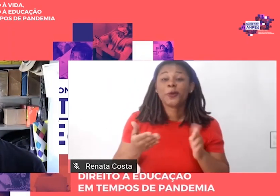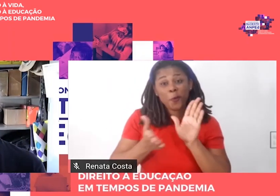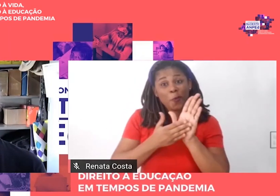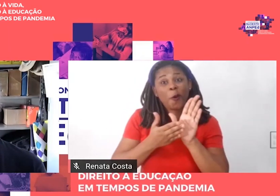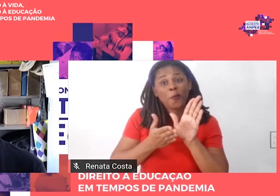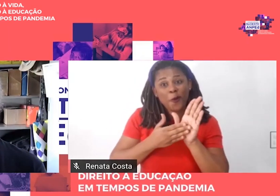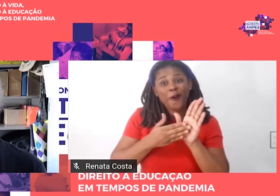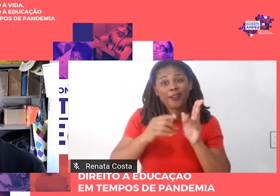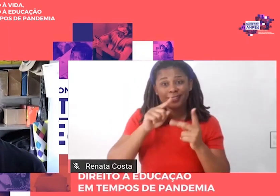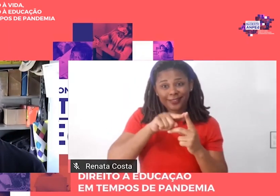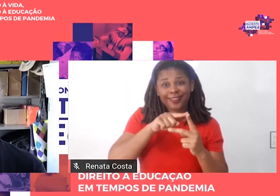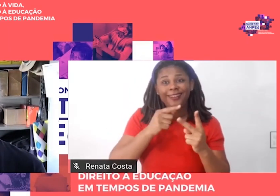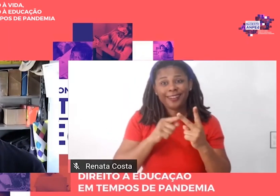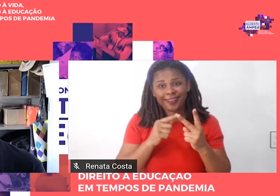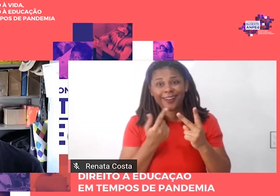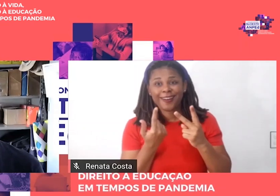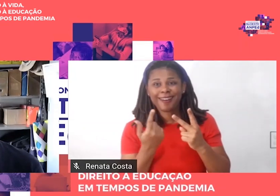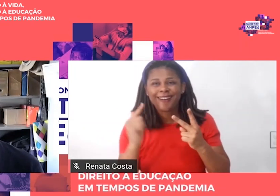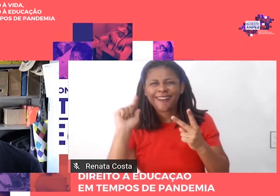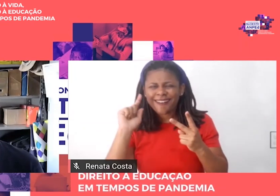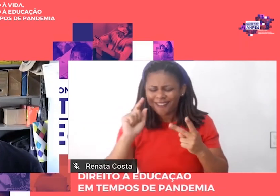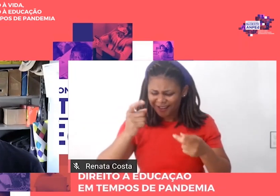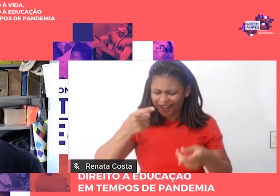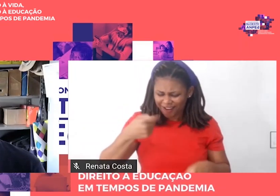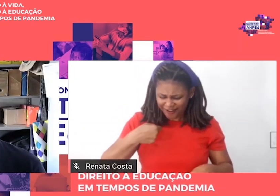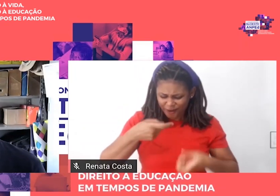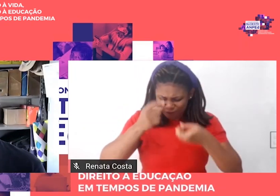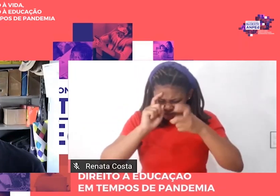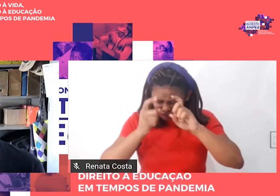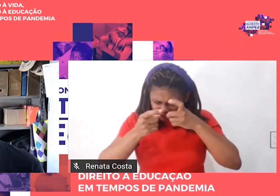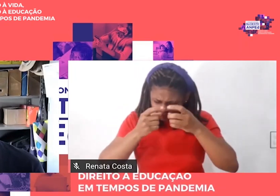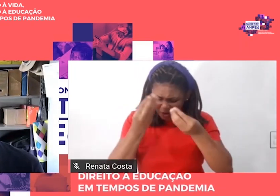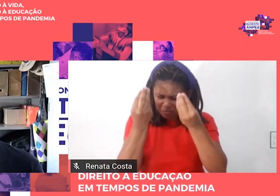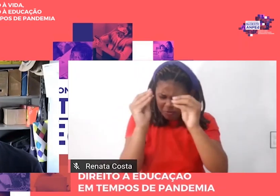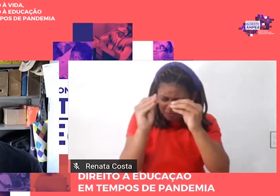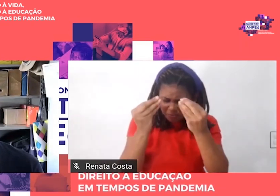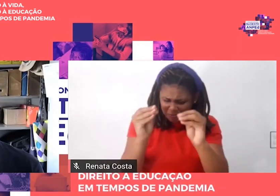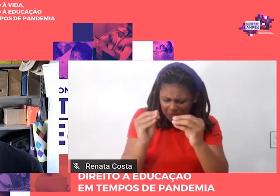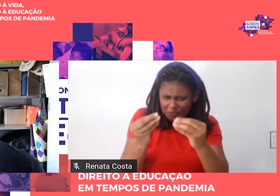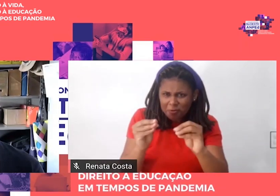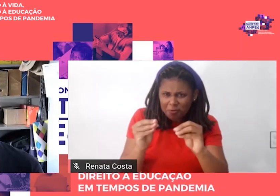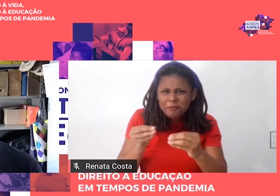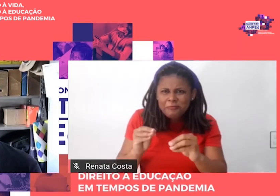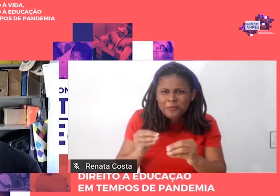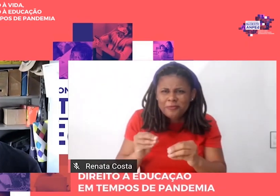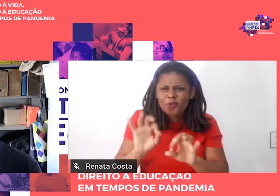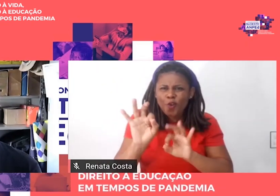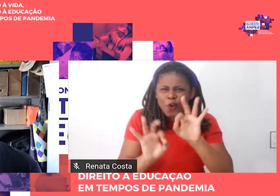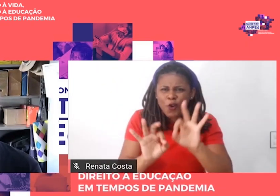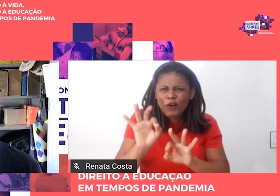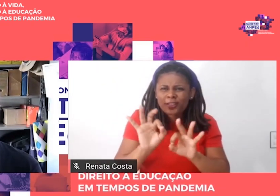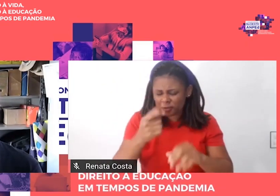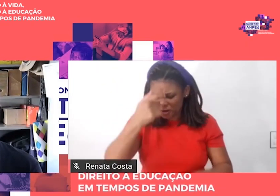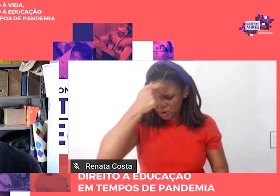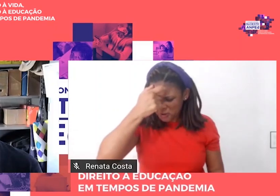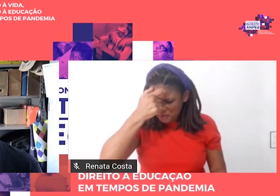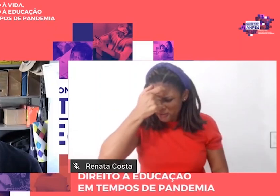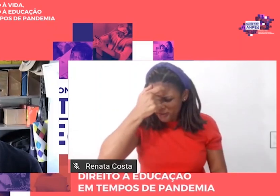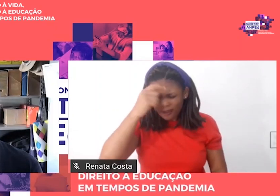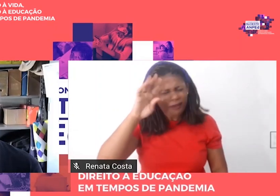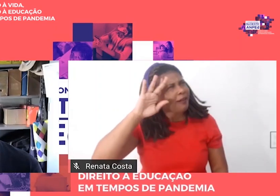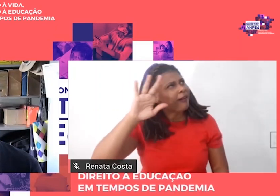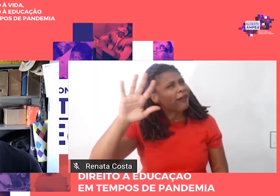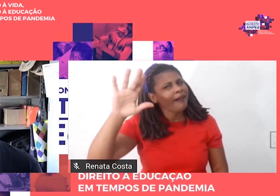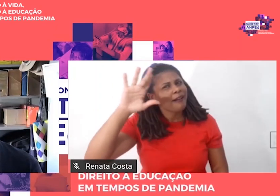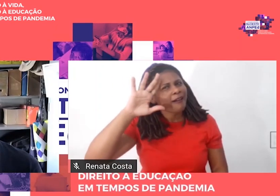fui elaborando a resenha, se desenvolveu na minha mente uma ideia de